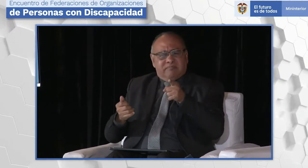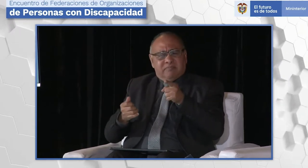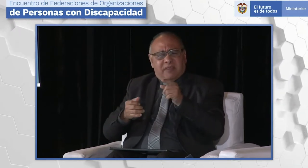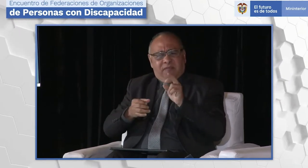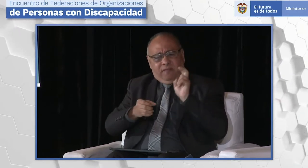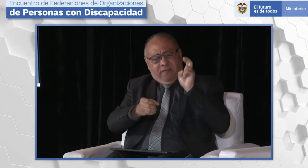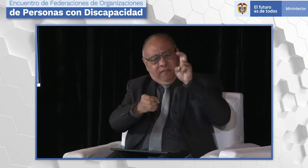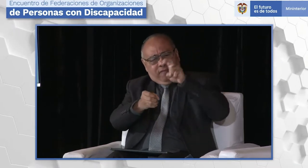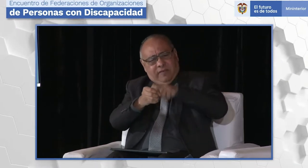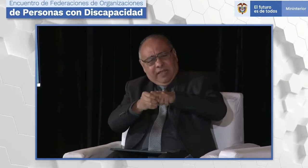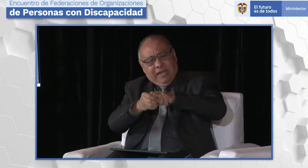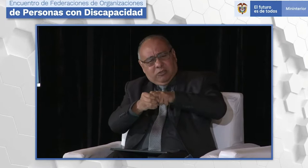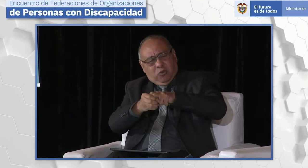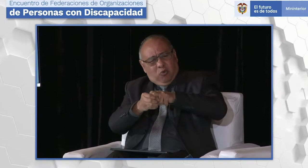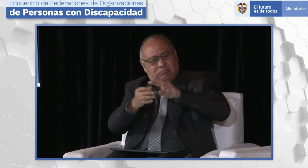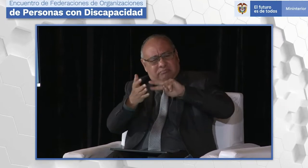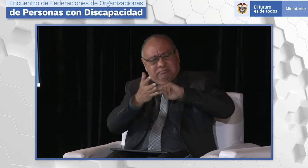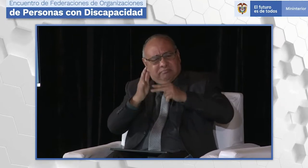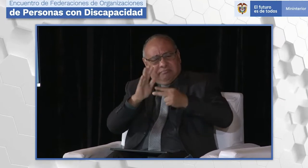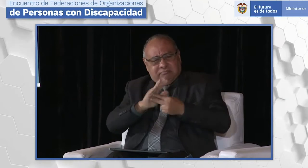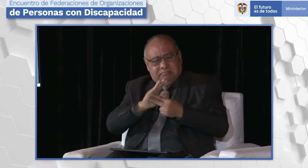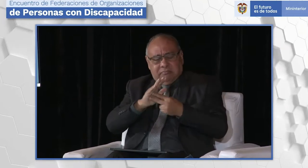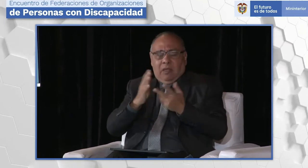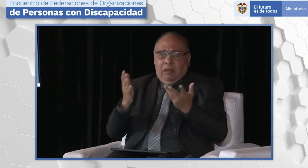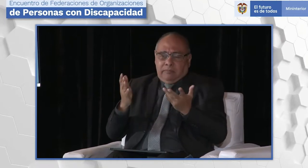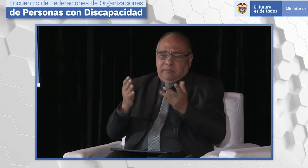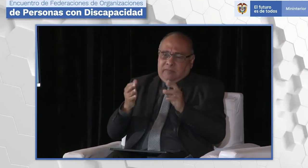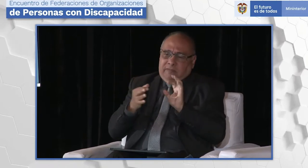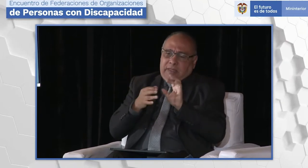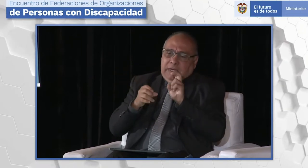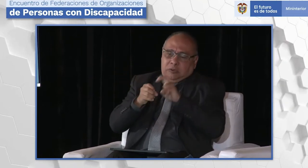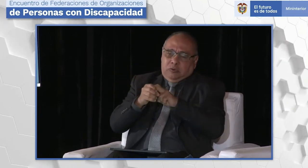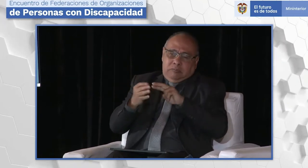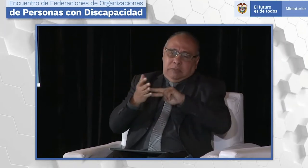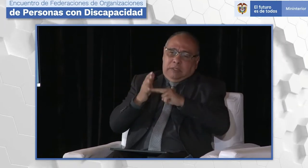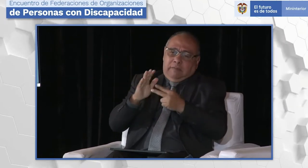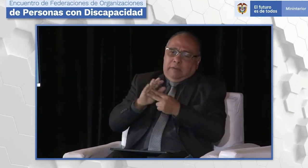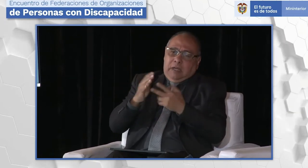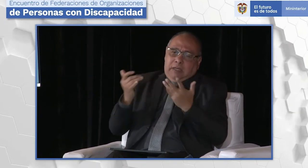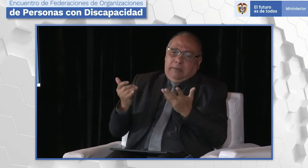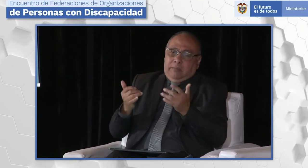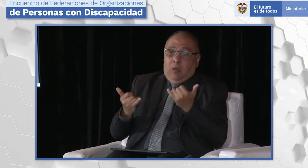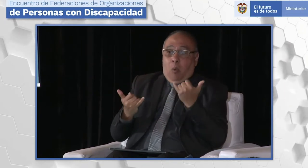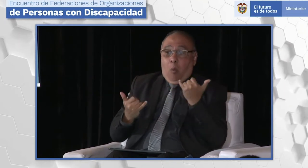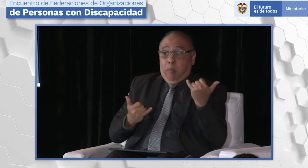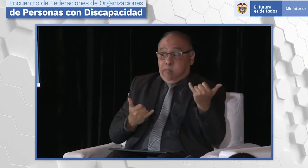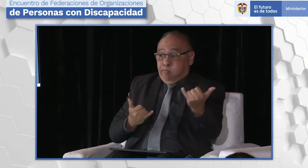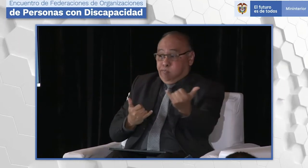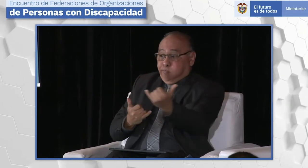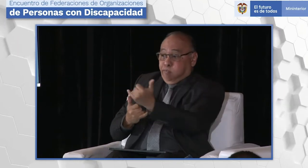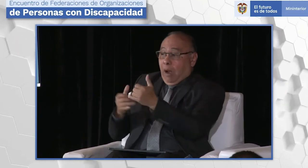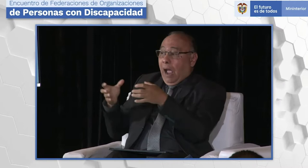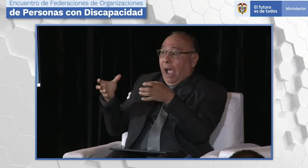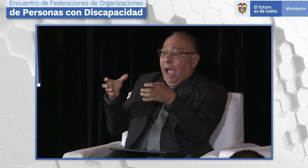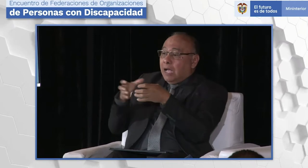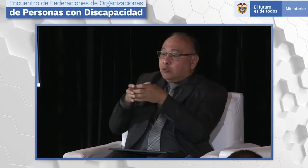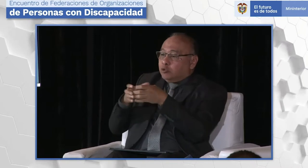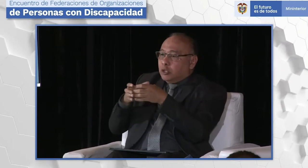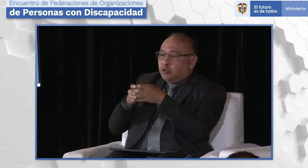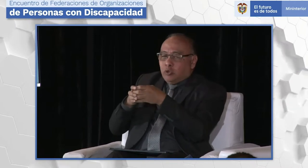asociaciones que representan a las diferentes discapacidades. Bien, ahora vamos a hablar qué es una federación. Entonces, cuando hablamos de una